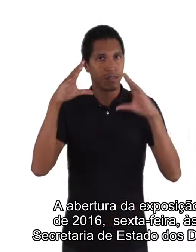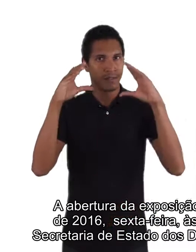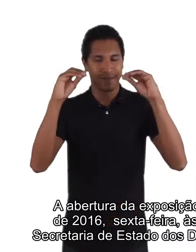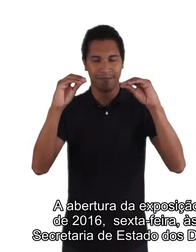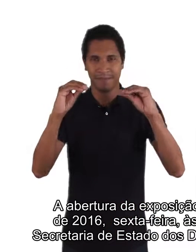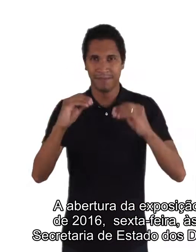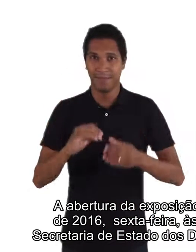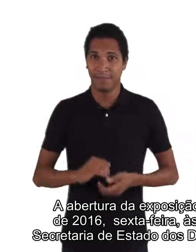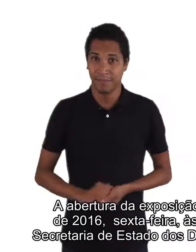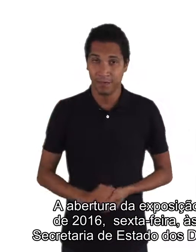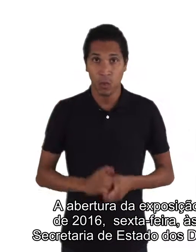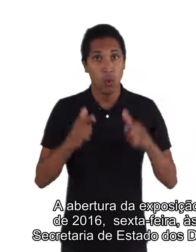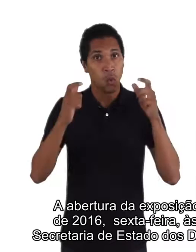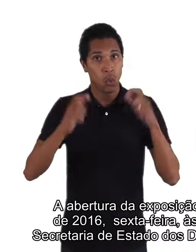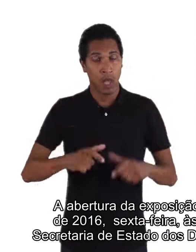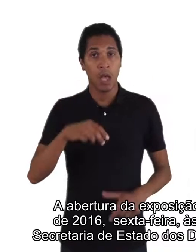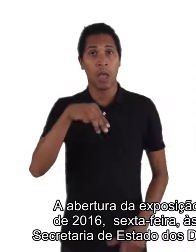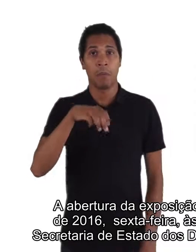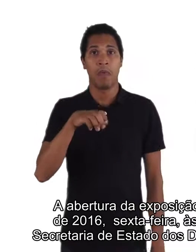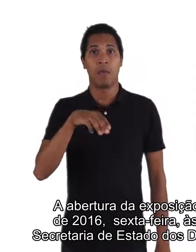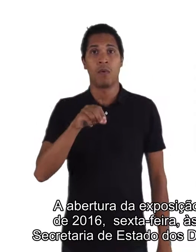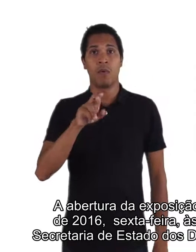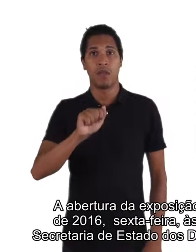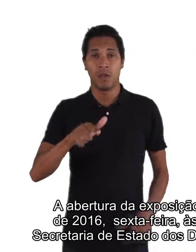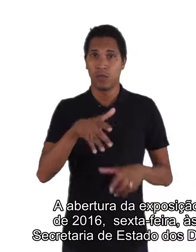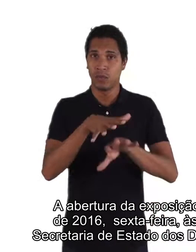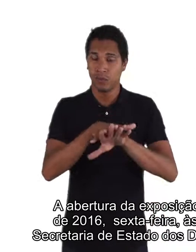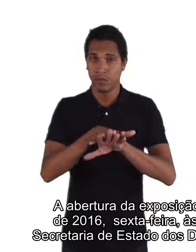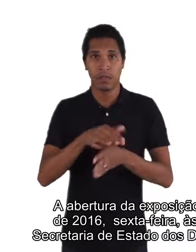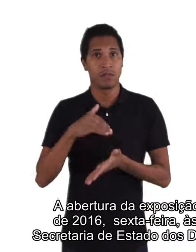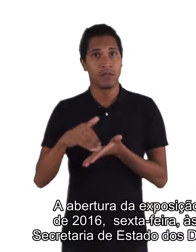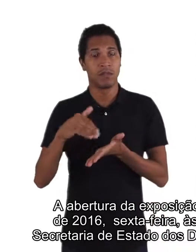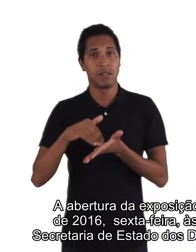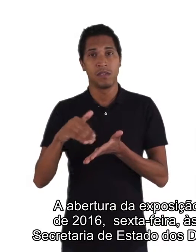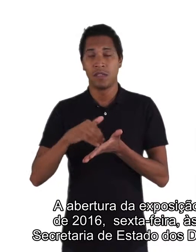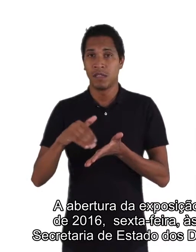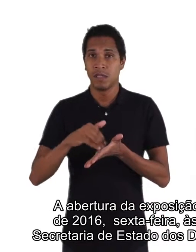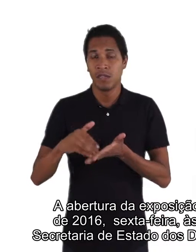No Memorial da Inclusão, Secretaria de Estado dos Direitos da Pessoa com Deficiência,